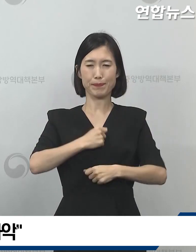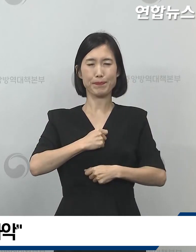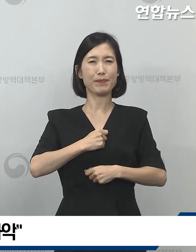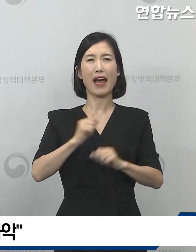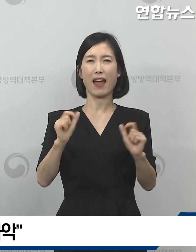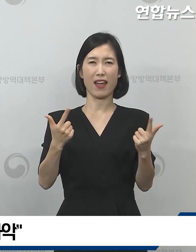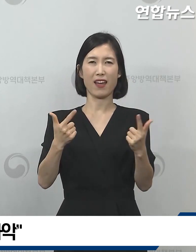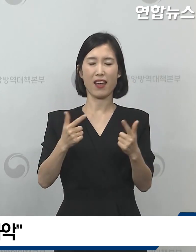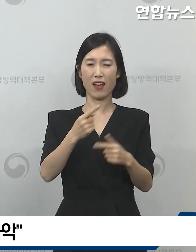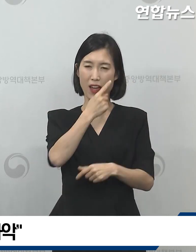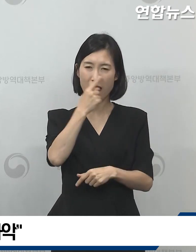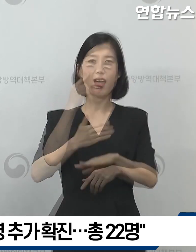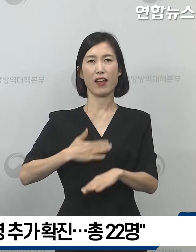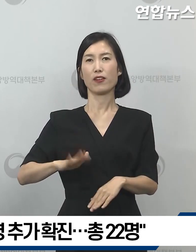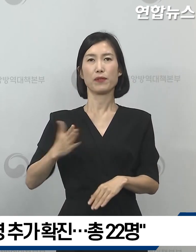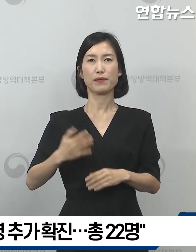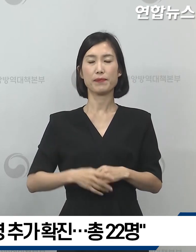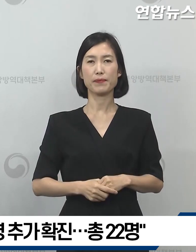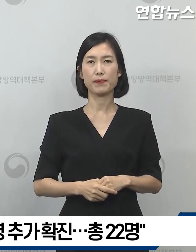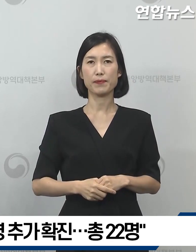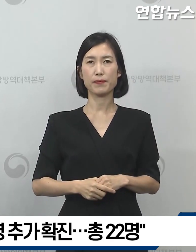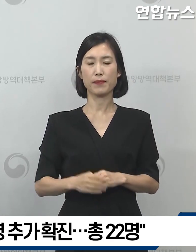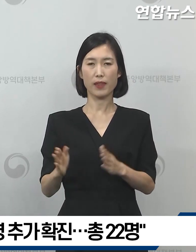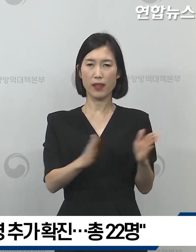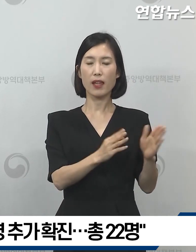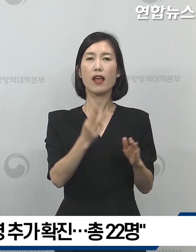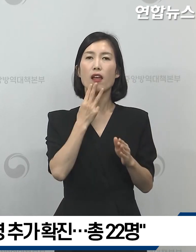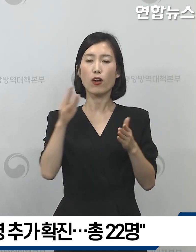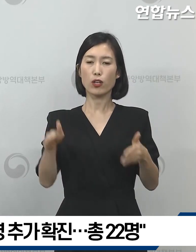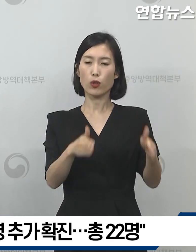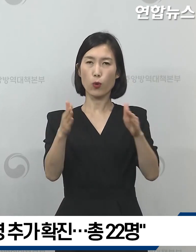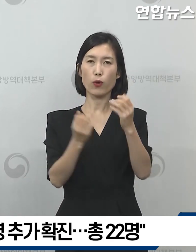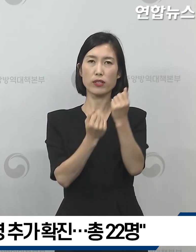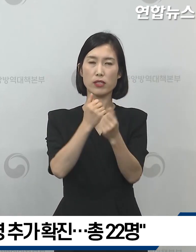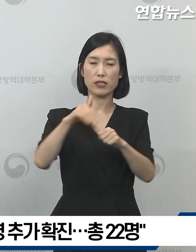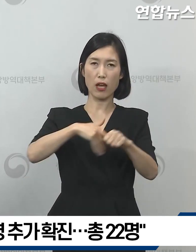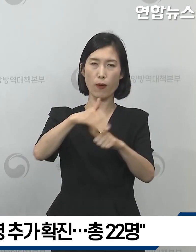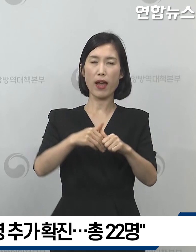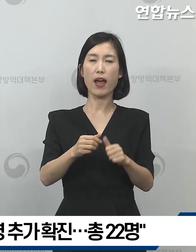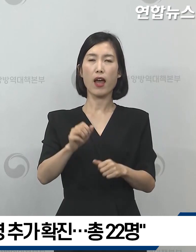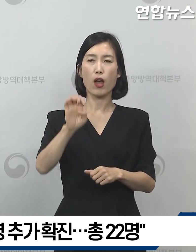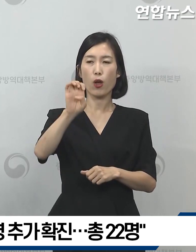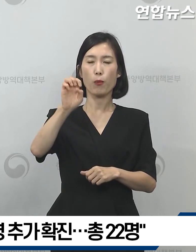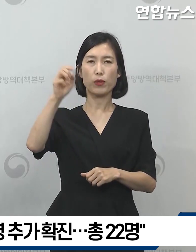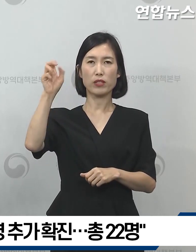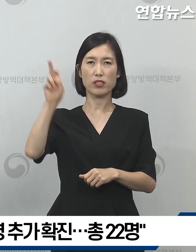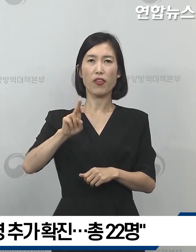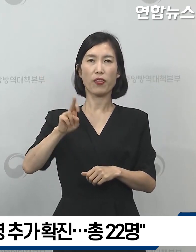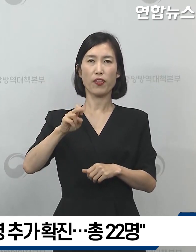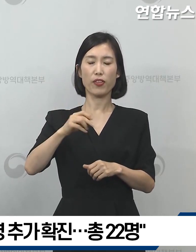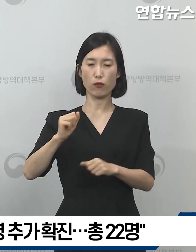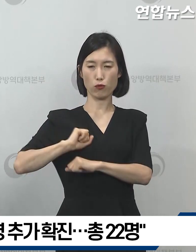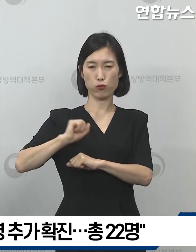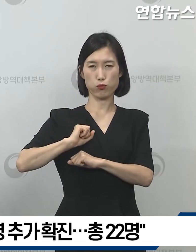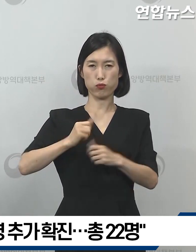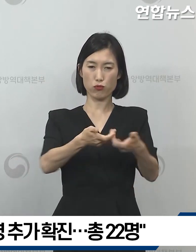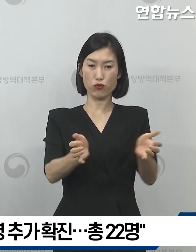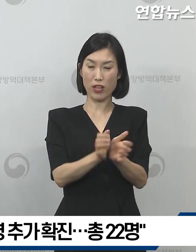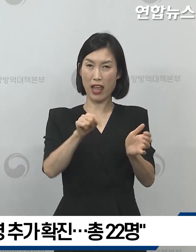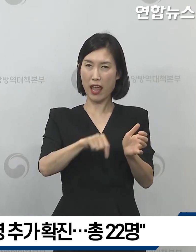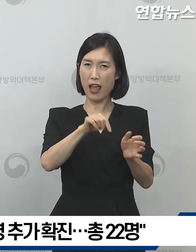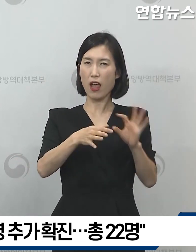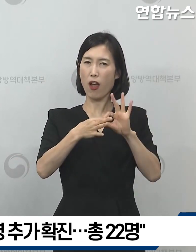파악이 되었습니다. 경기도 포천시에 주둔하고 있는 군부대와 관련해서